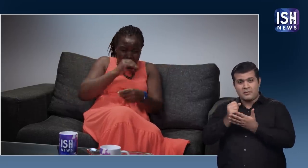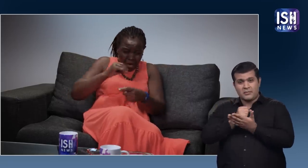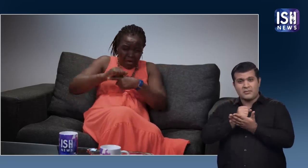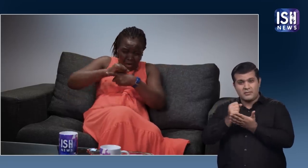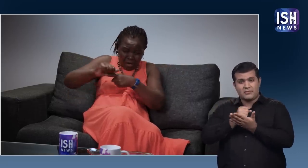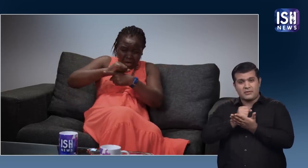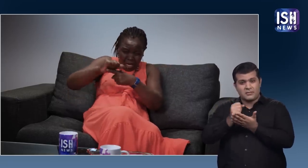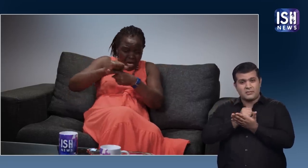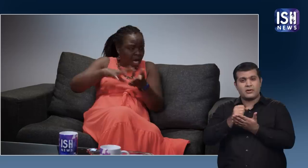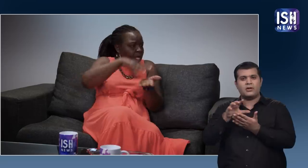नहीं सीखेंगे